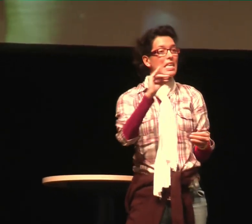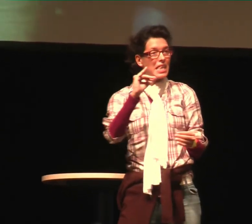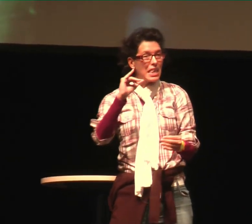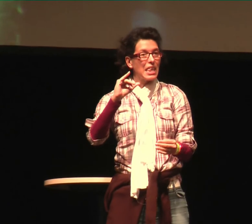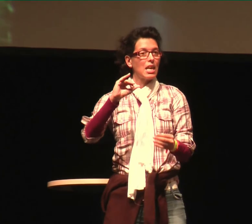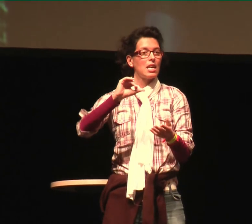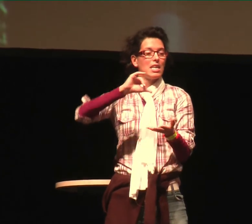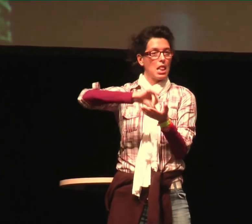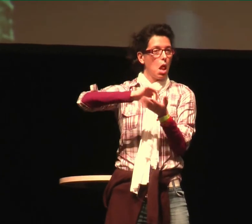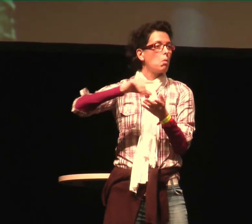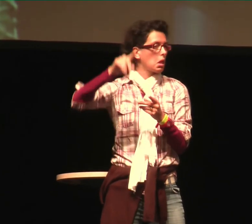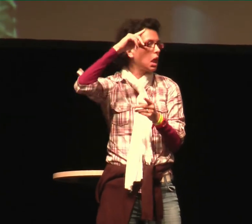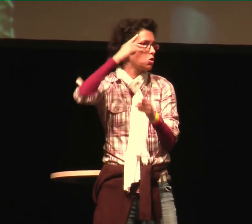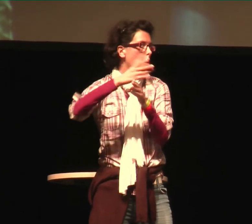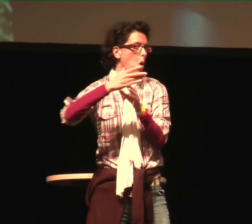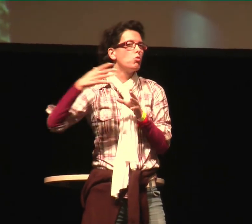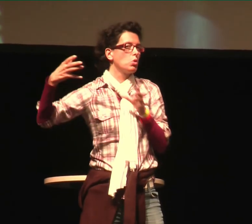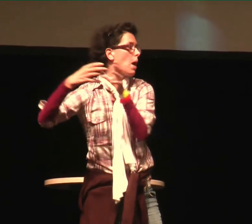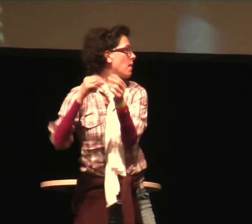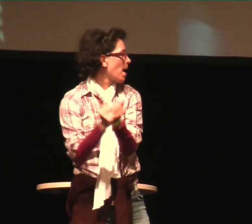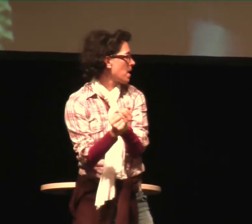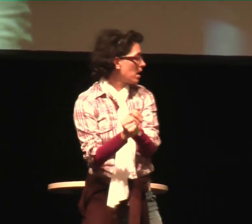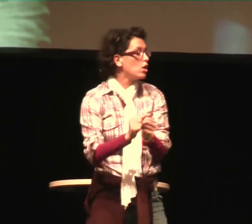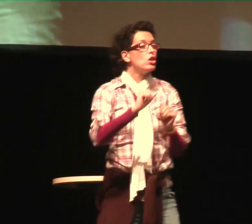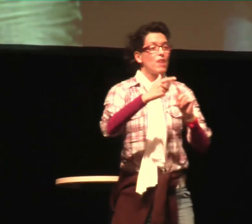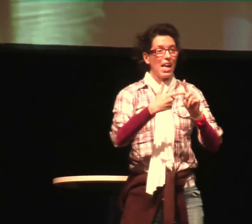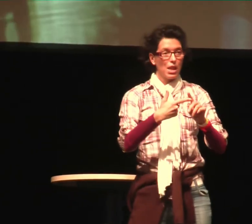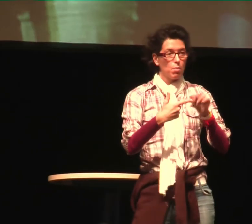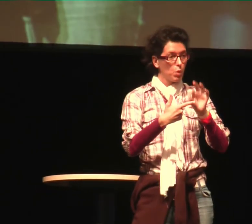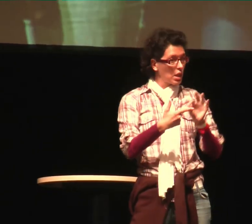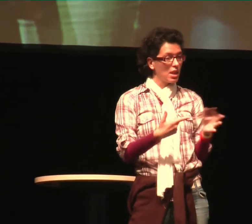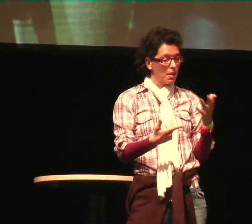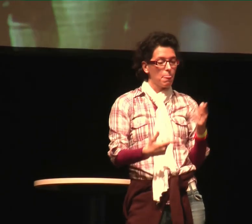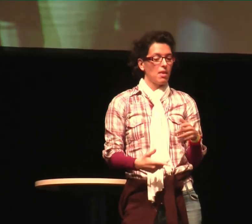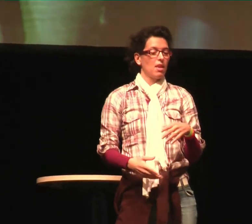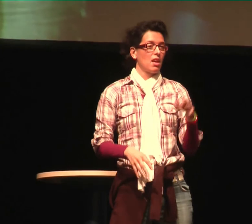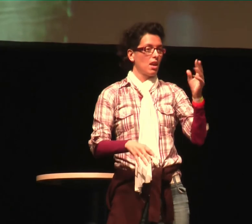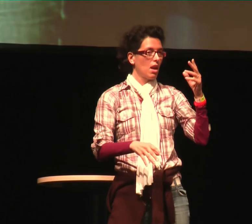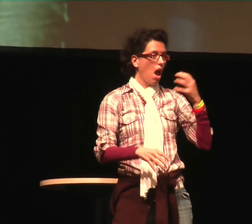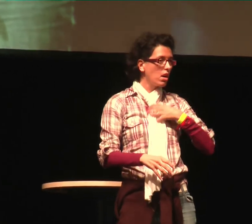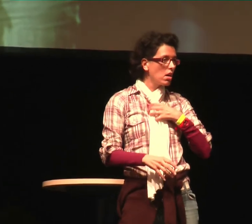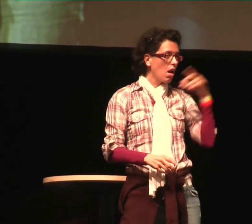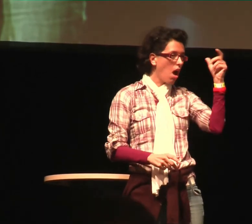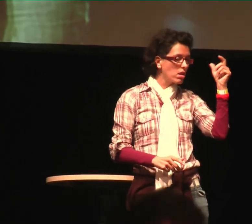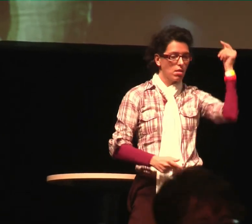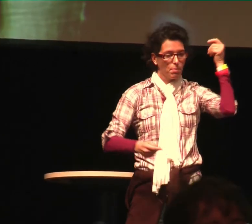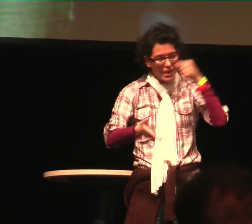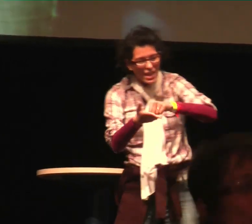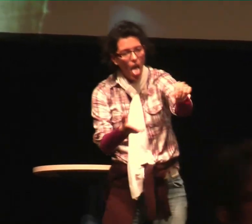technische Gerät und für die OP, die damit zusammenhängt. Das ist es. Punkt Ende. Und der zweite Punkt ist, dass die